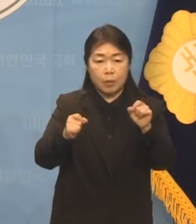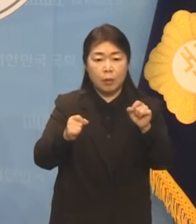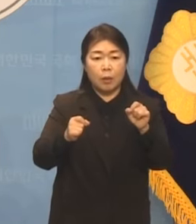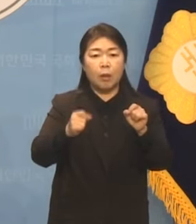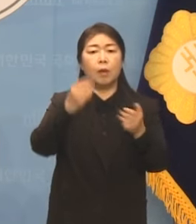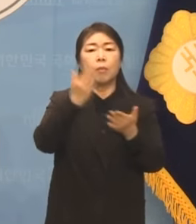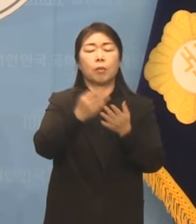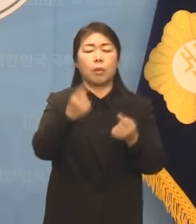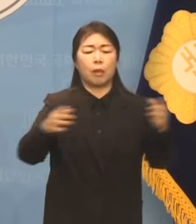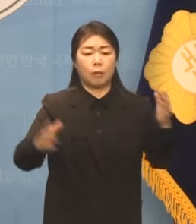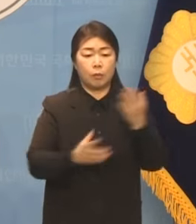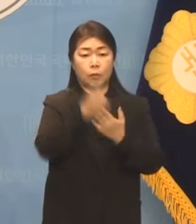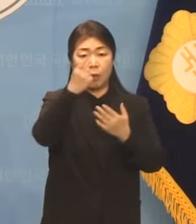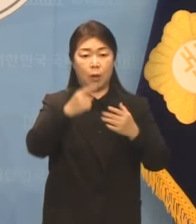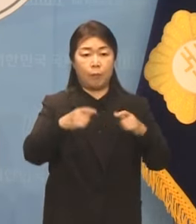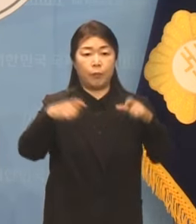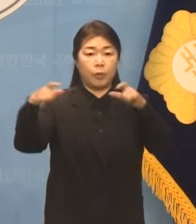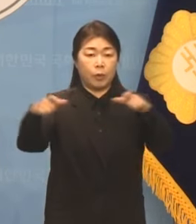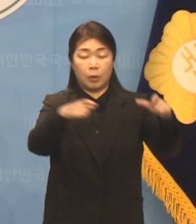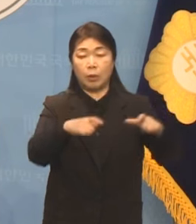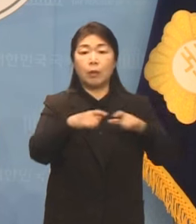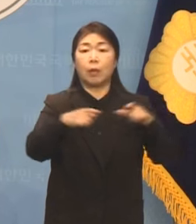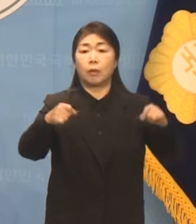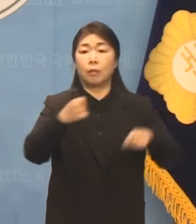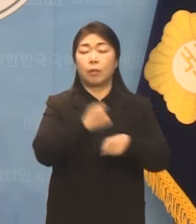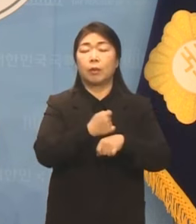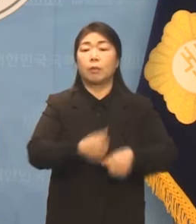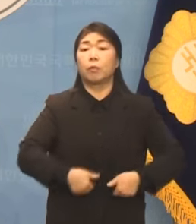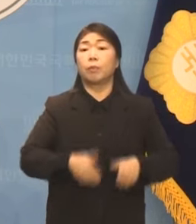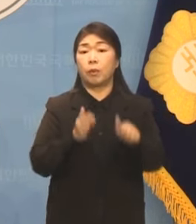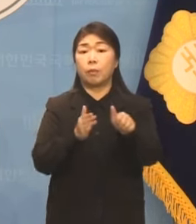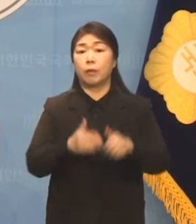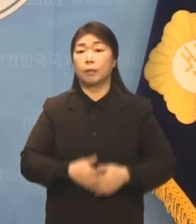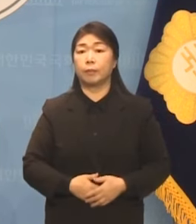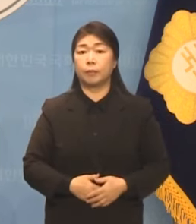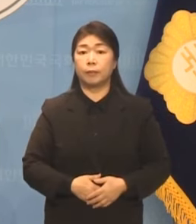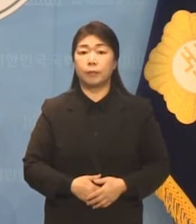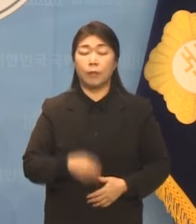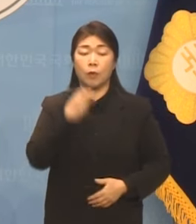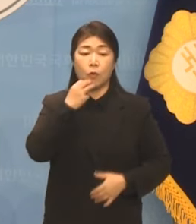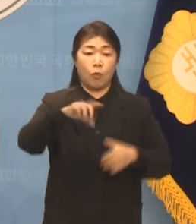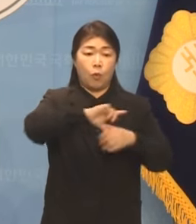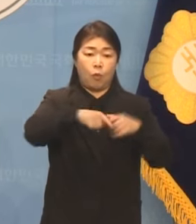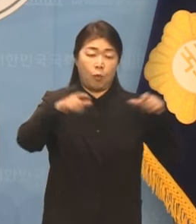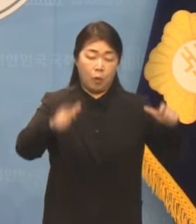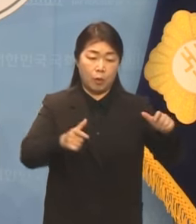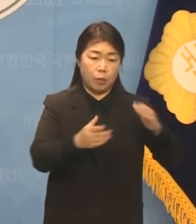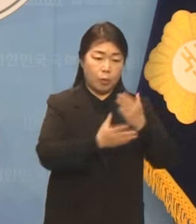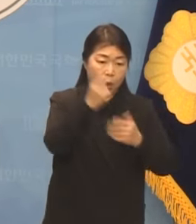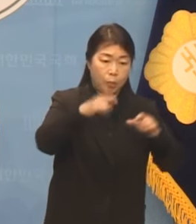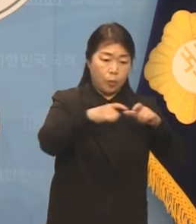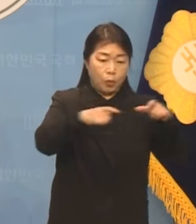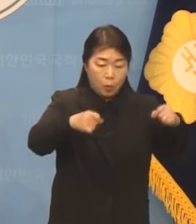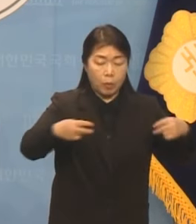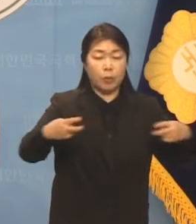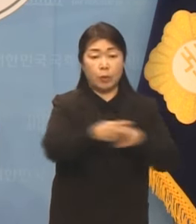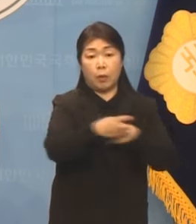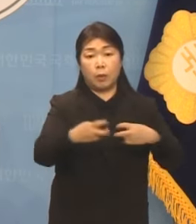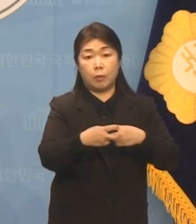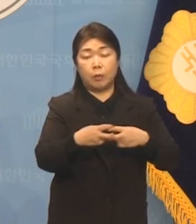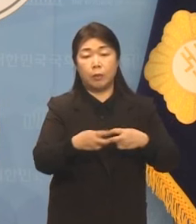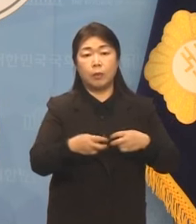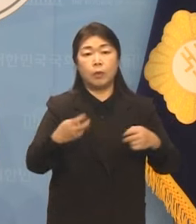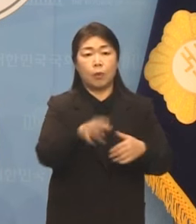통합교통카드 체계를 만들어야 합니다. 수도권 통합교통카드로 공공교통 강화, 기후위기 대응,